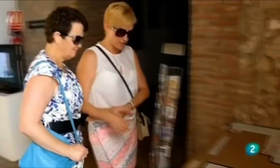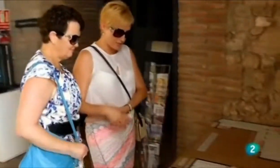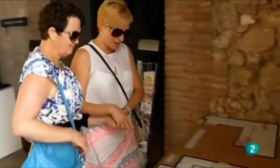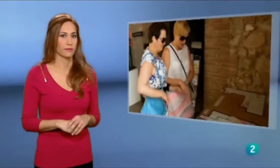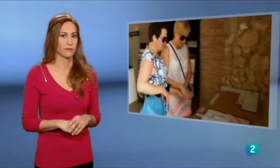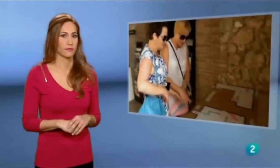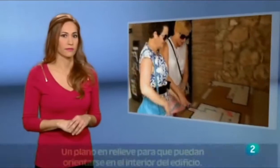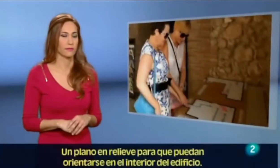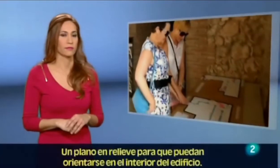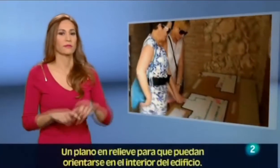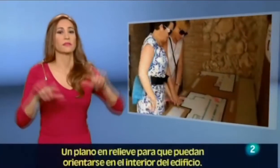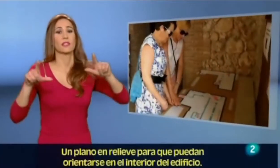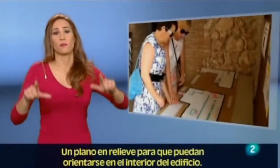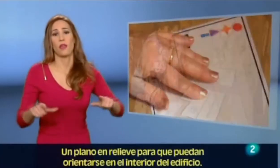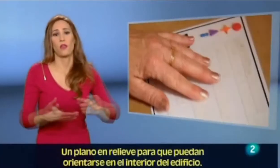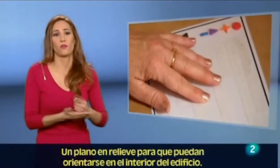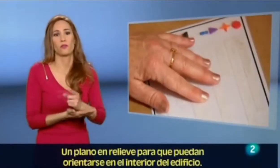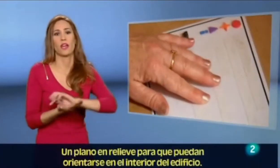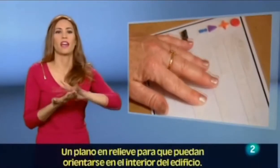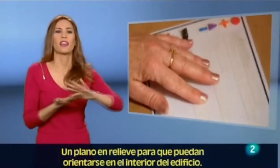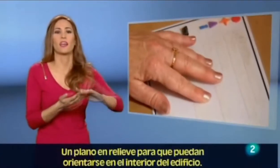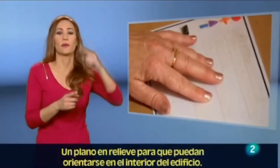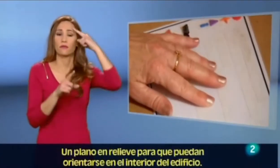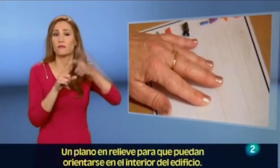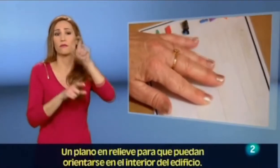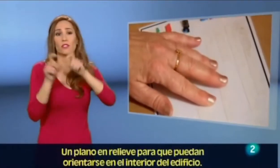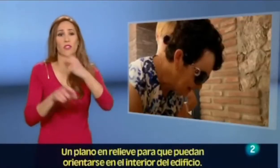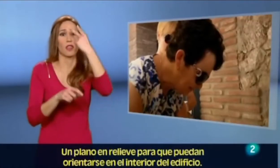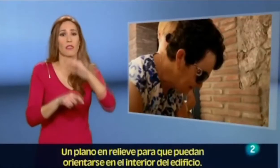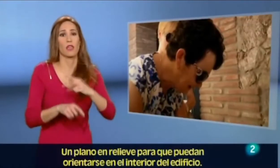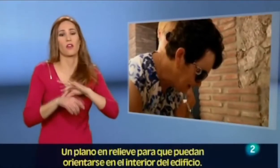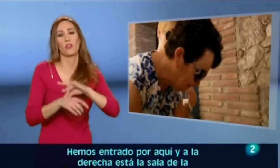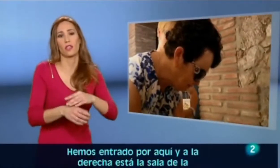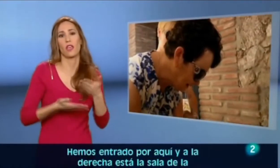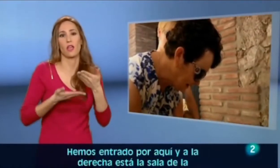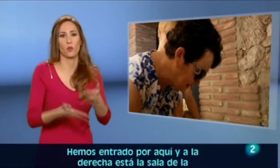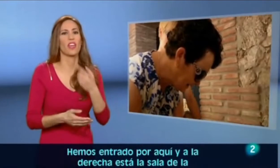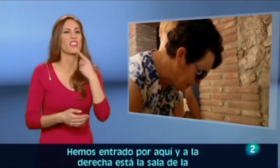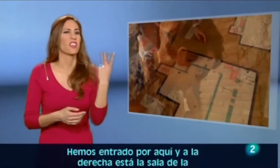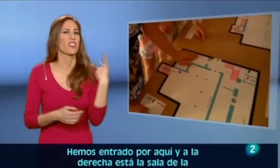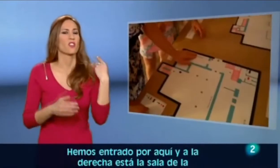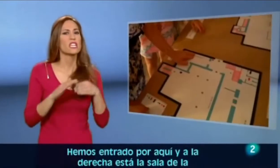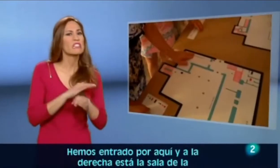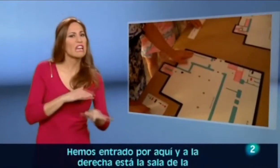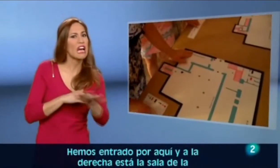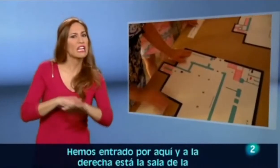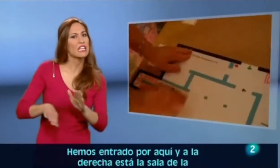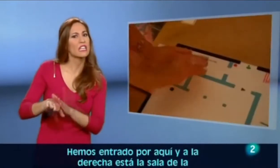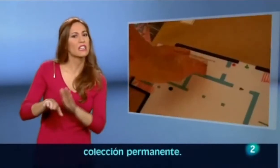Un plano en relieve para poder orientarse en el interior del edificio. Hemos entrado por aquí y a la derecha está la sala